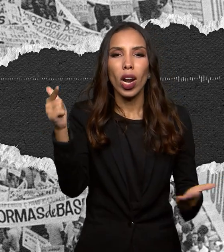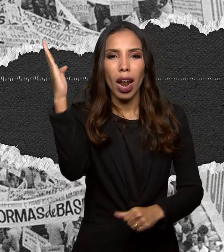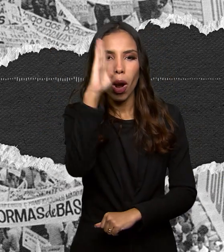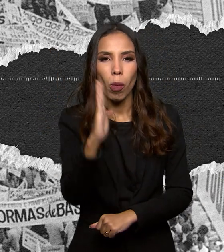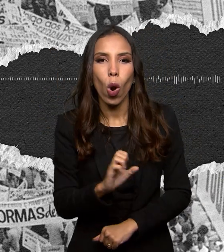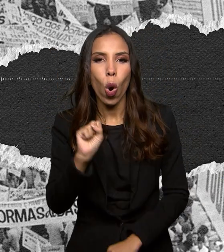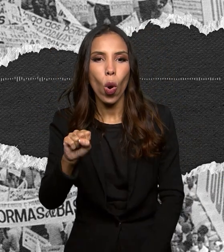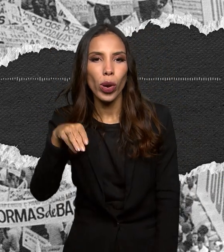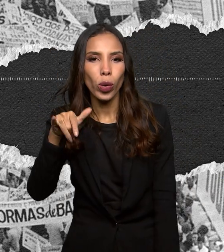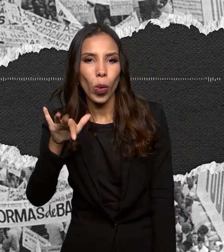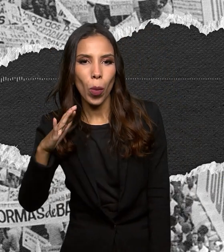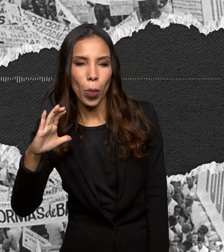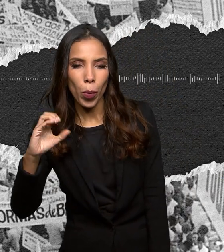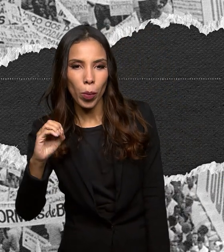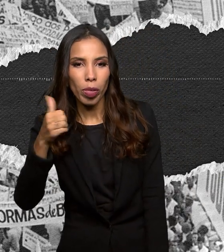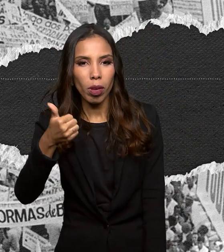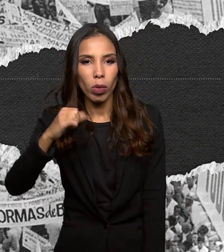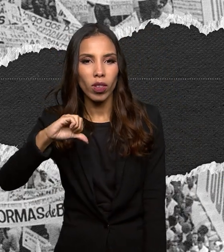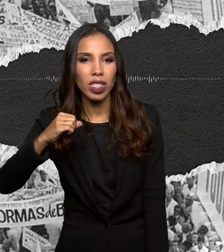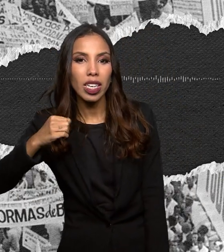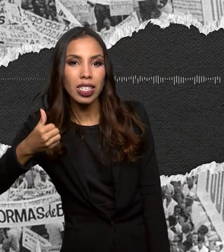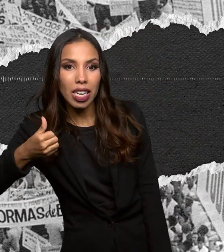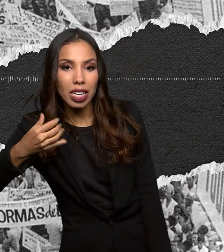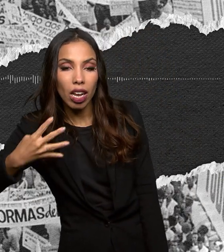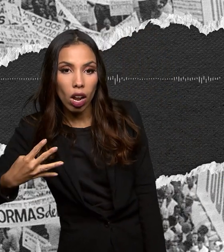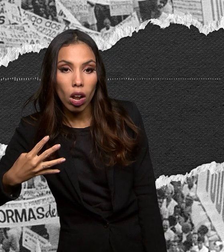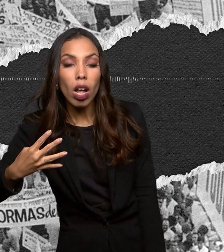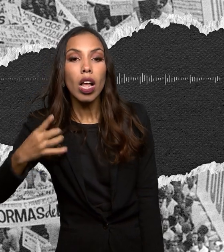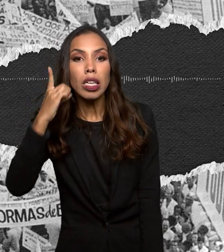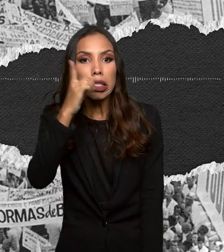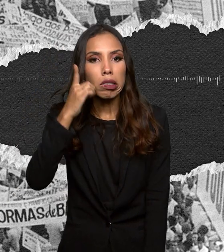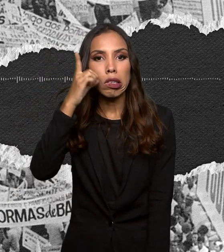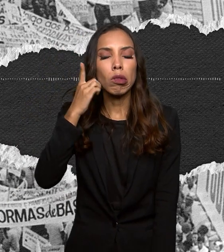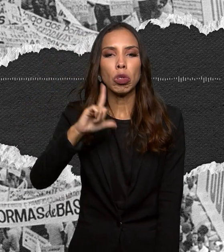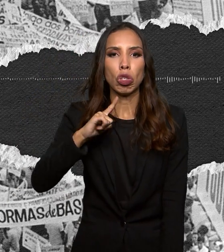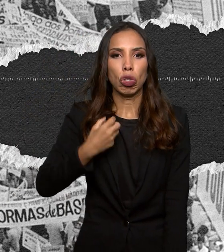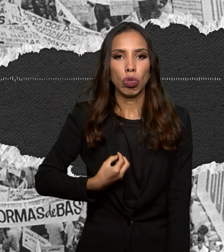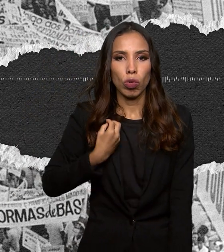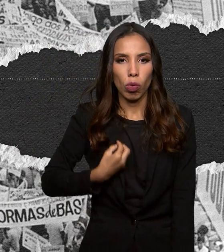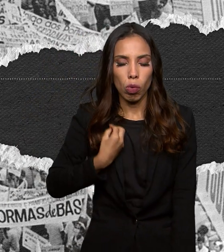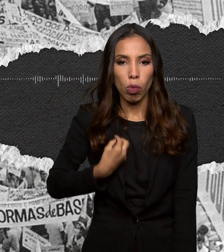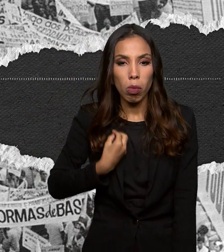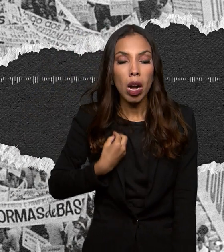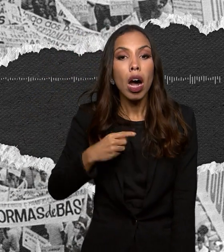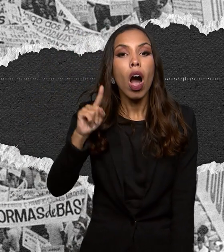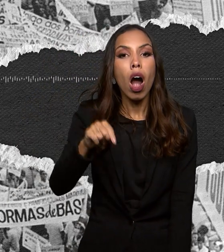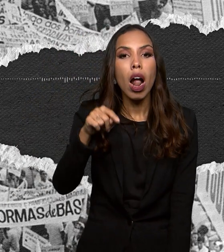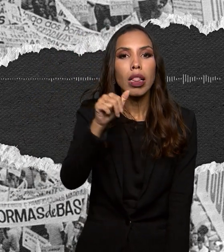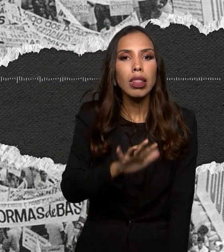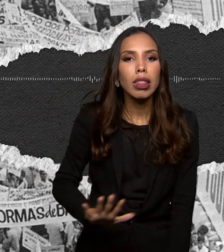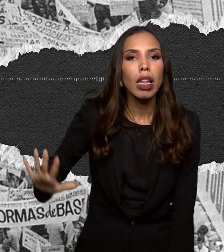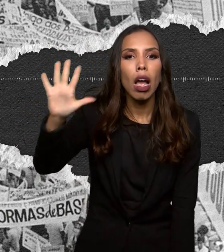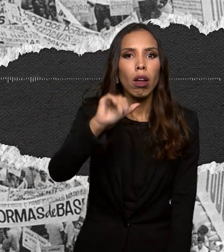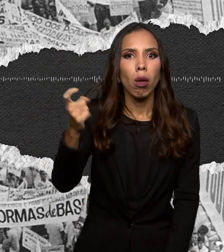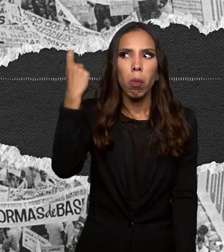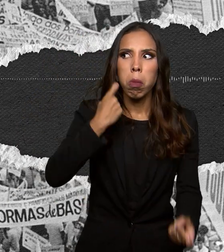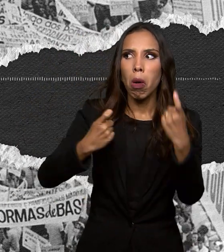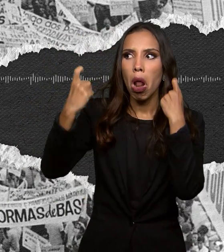1964. Deputados à frente parlamentar nacionalista passaram a preocupar-se de modo especial